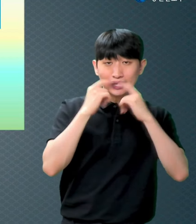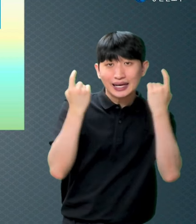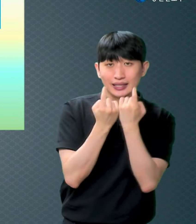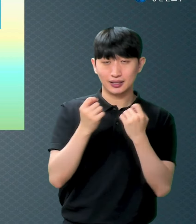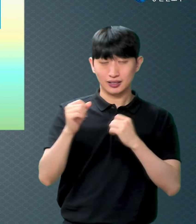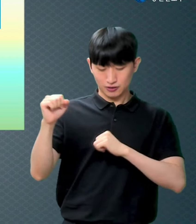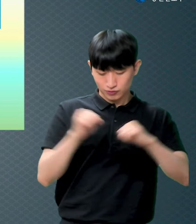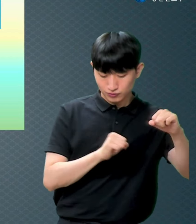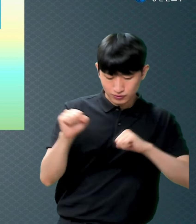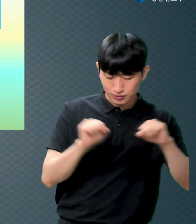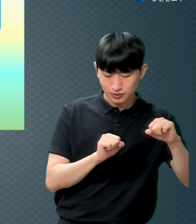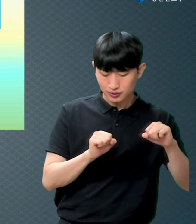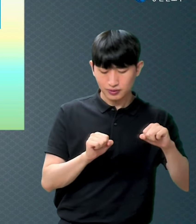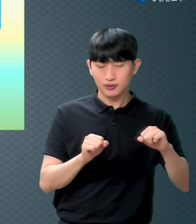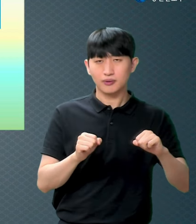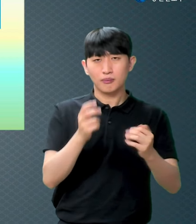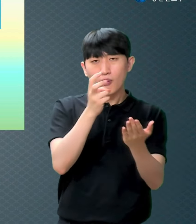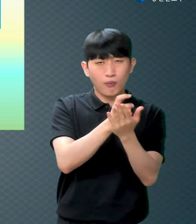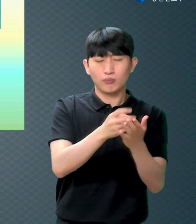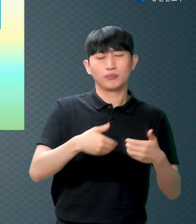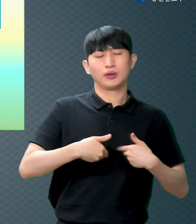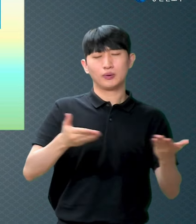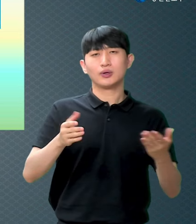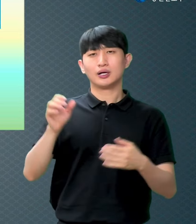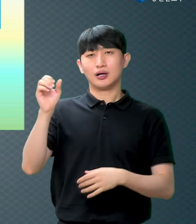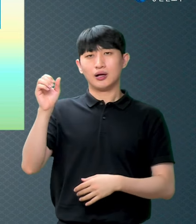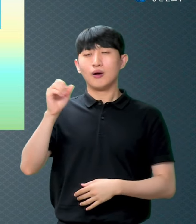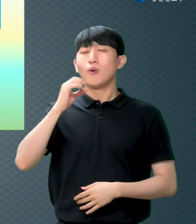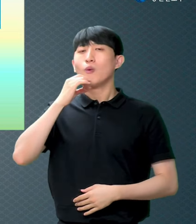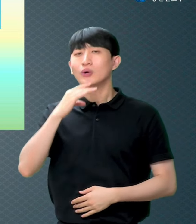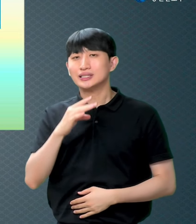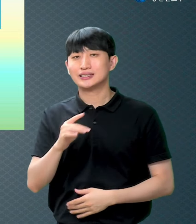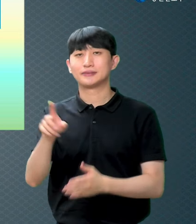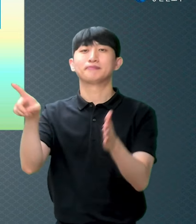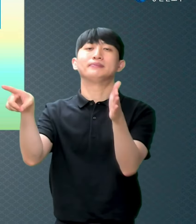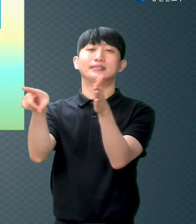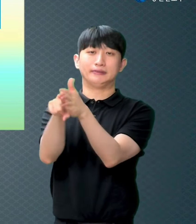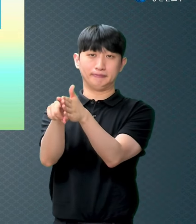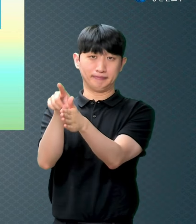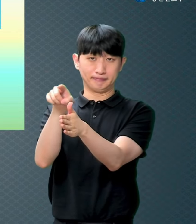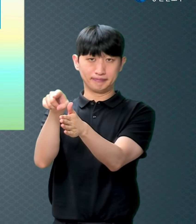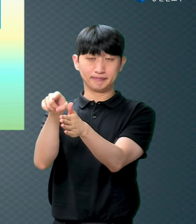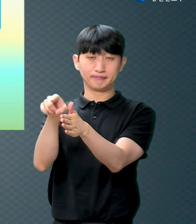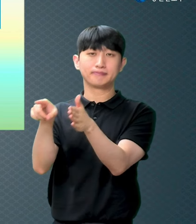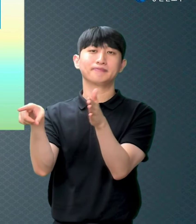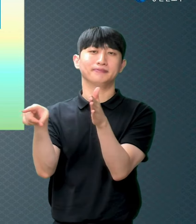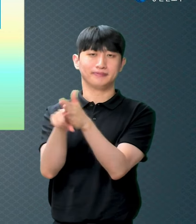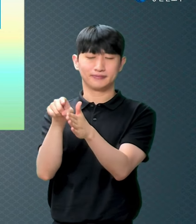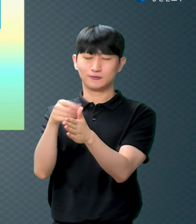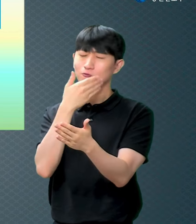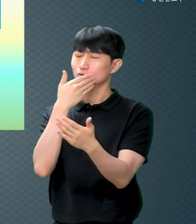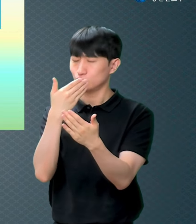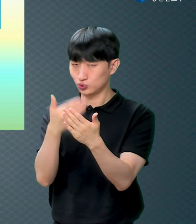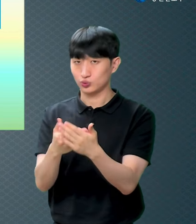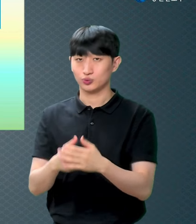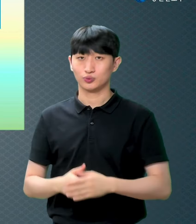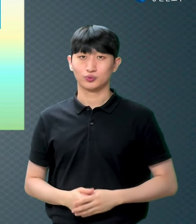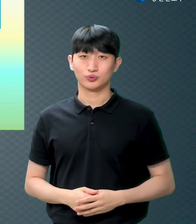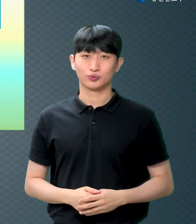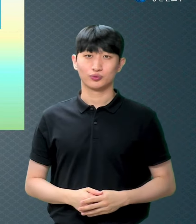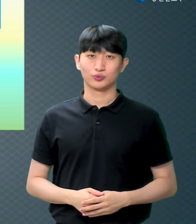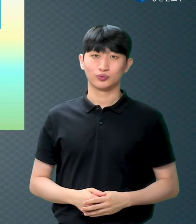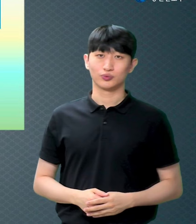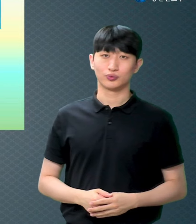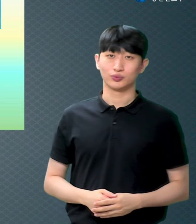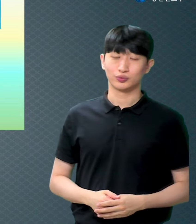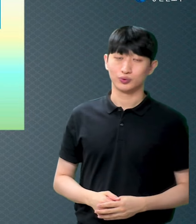법으로냐 믿음의 거예요 믿어서 시작하는 거예요 예수님이 십자가에서